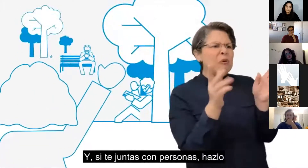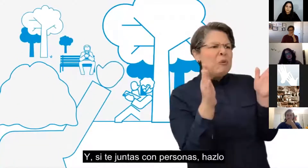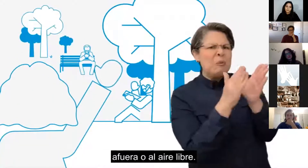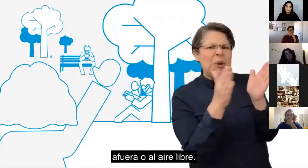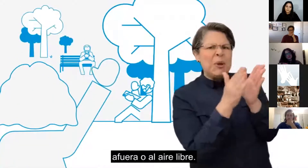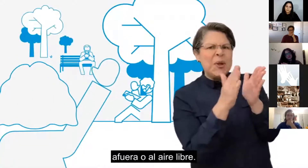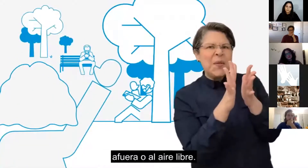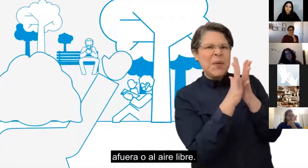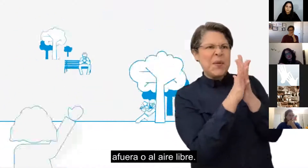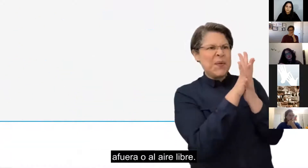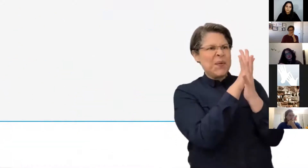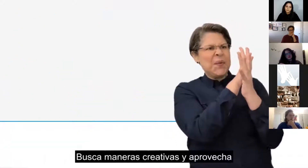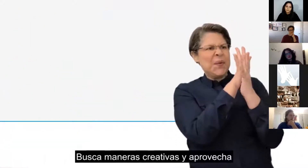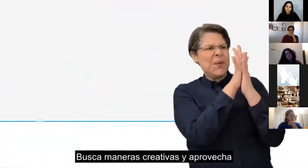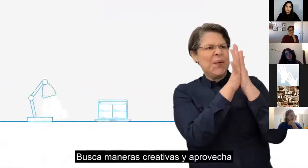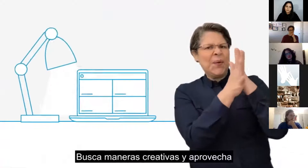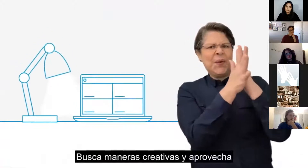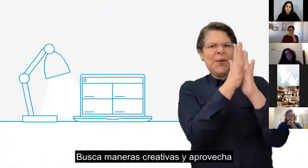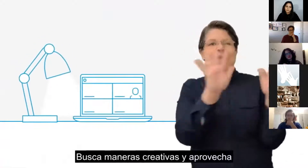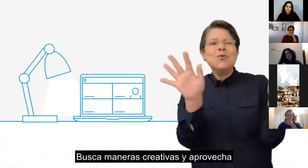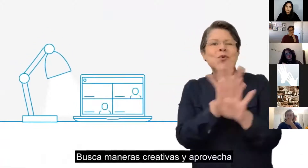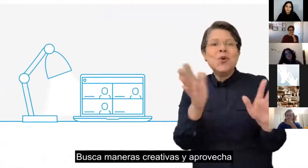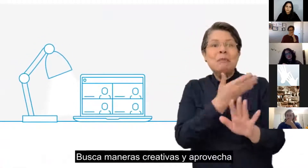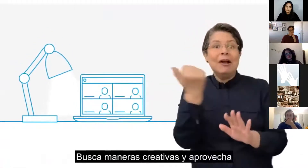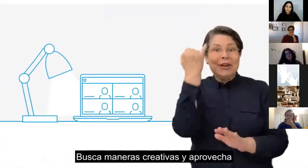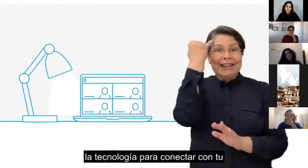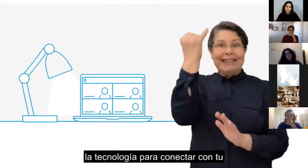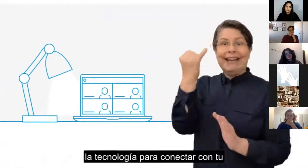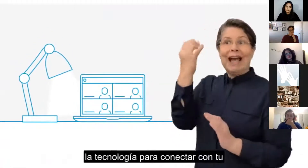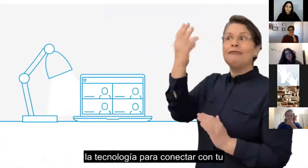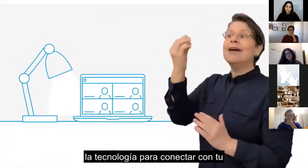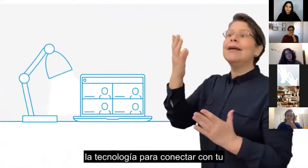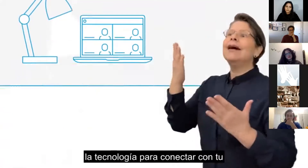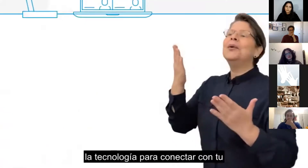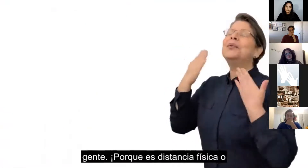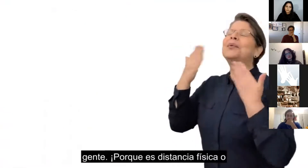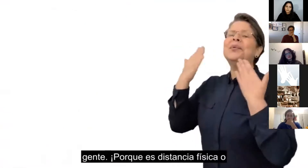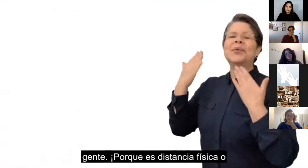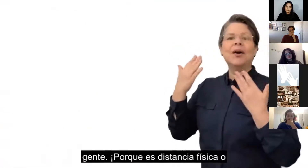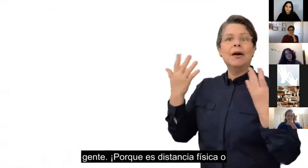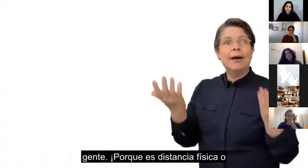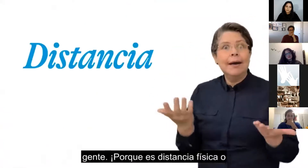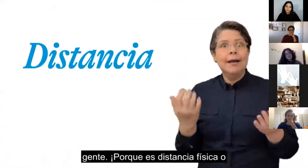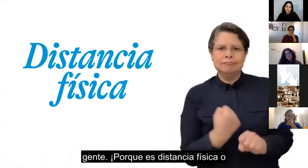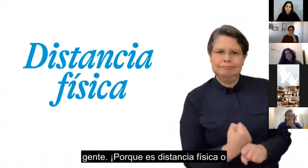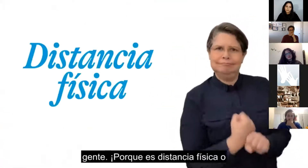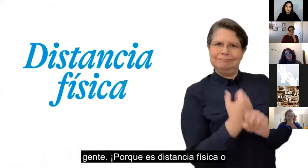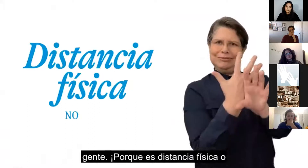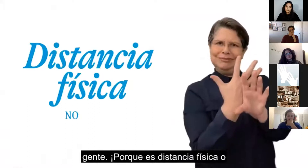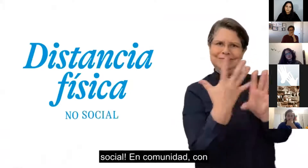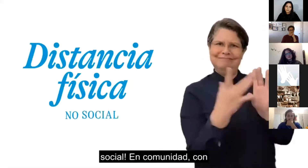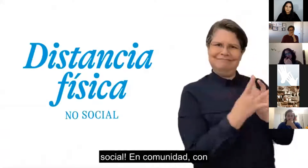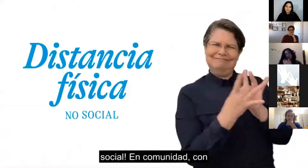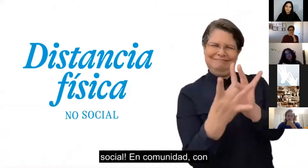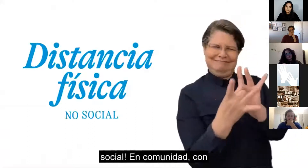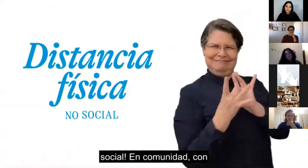hazlo afuera o al aire libre. Busca maneras creativas y aprovecha la tecnología para conectar con tu gente. Porque es distancia física,